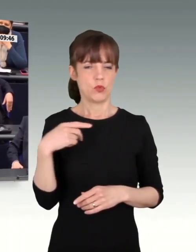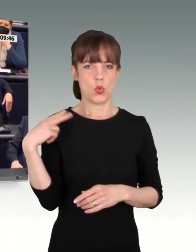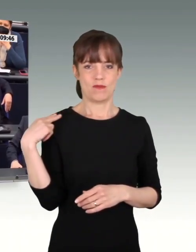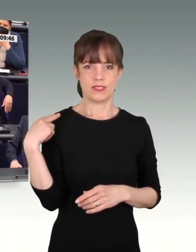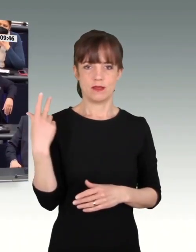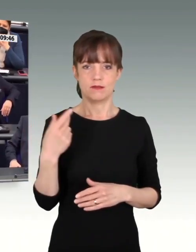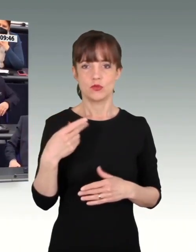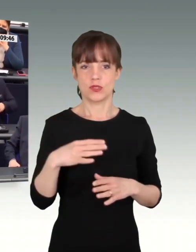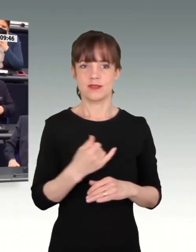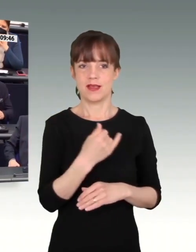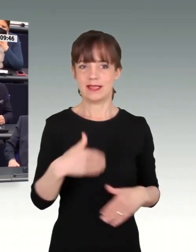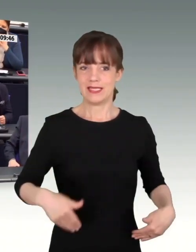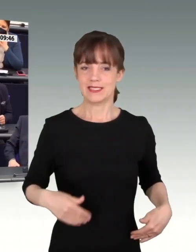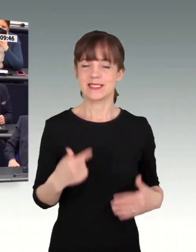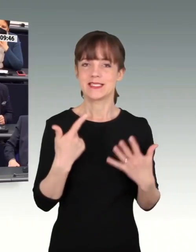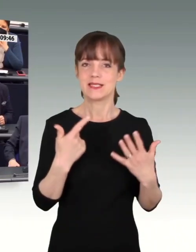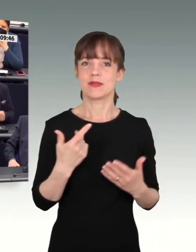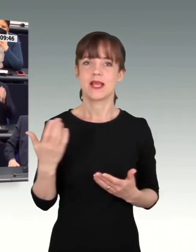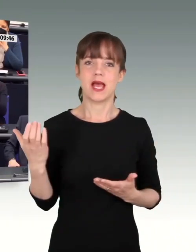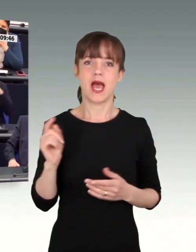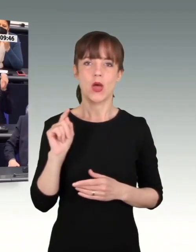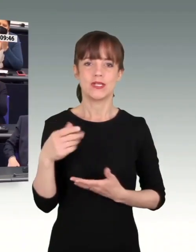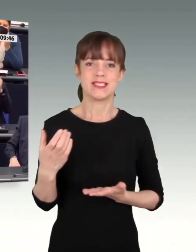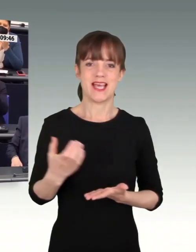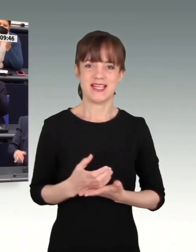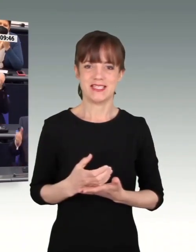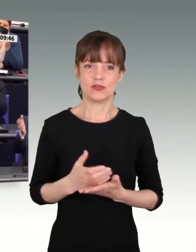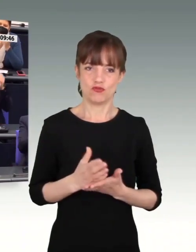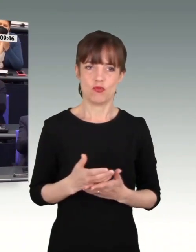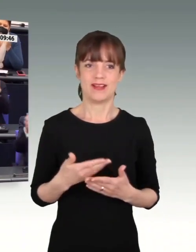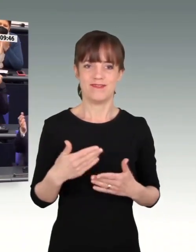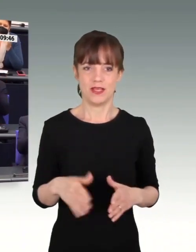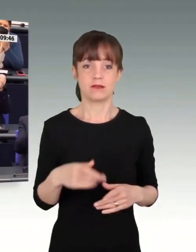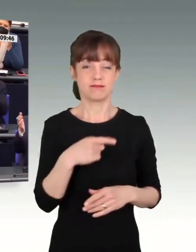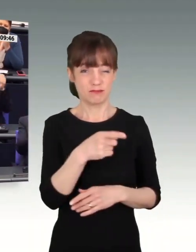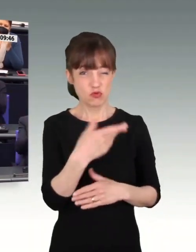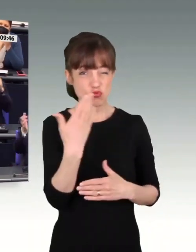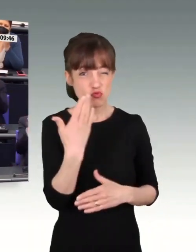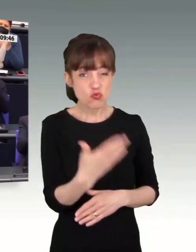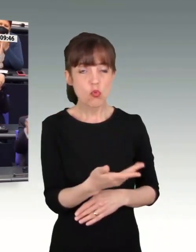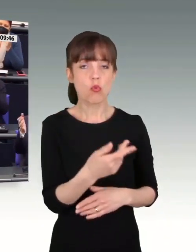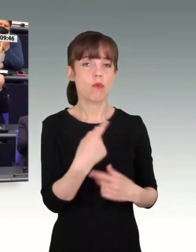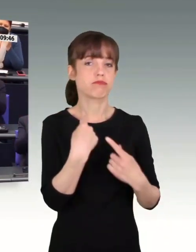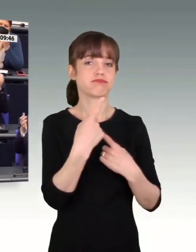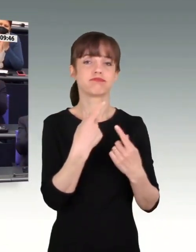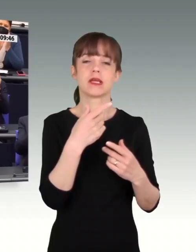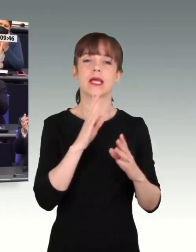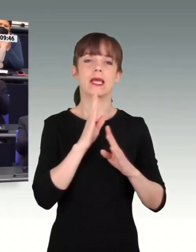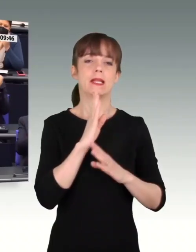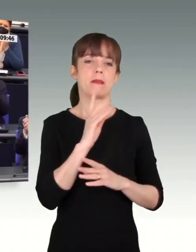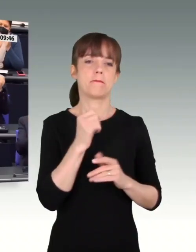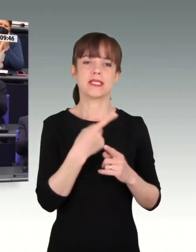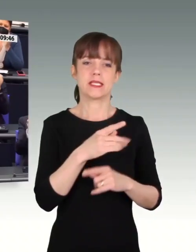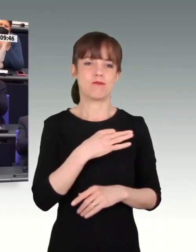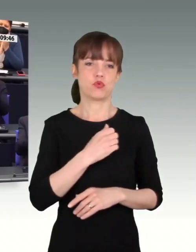Auslandseinsätze hinter sich hat, Sie sprechen nicht für die Bundeswehr und nicht für unsere Soldatinnen und Soldaten. Um mehr zu Ihrem